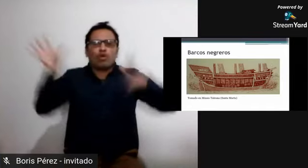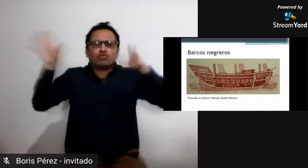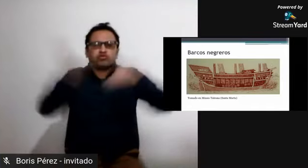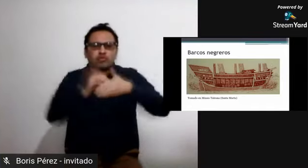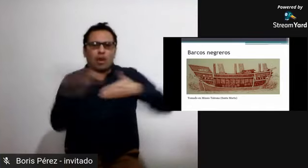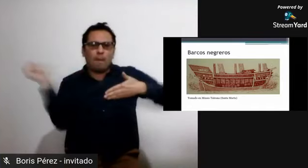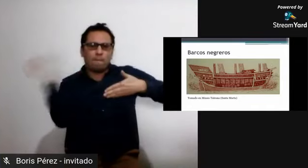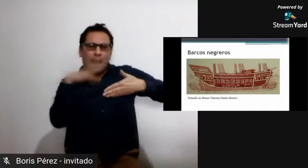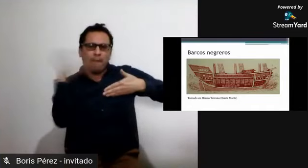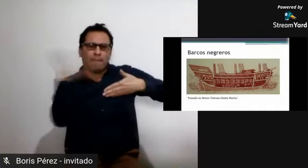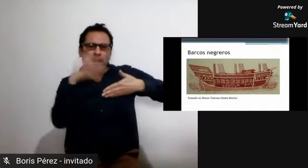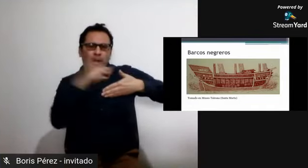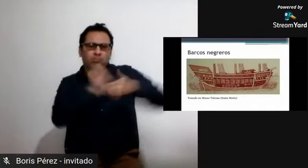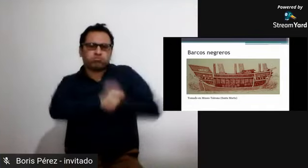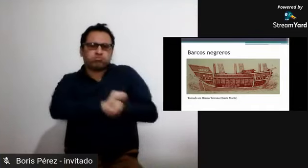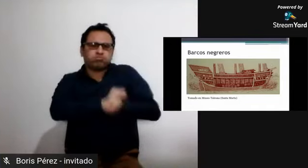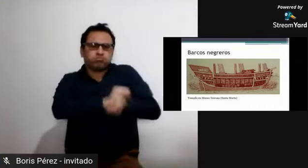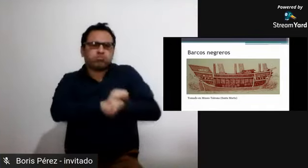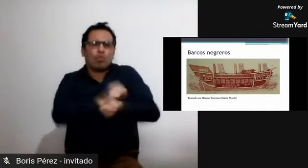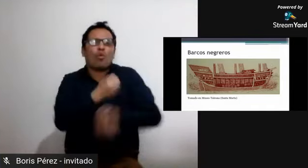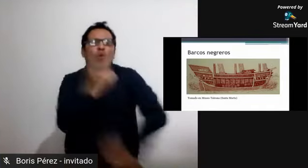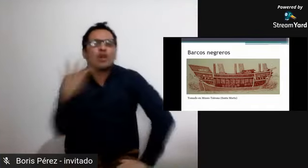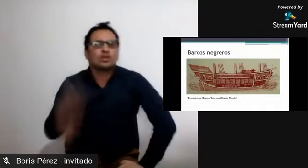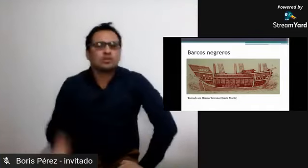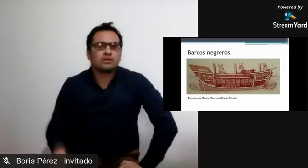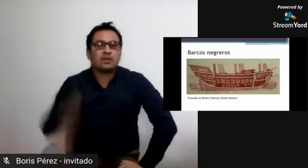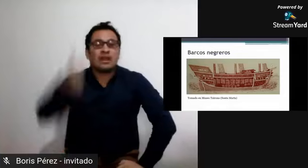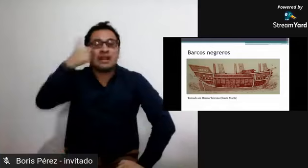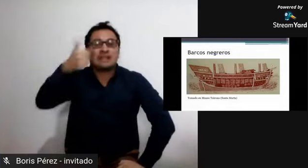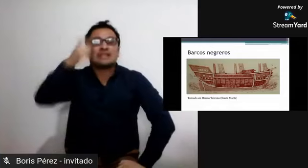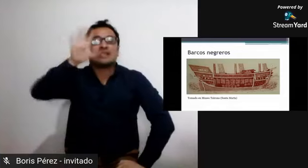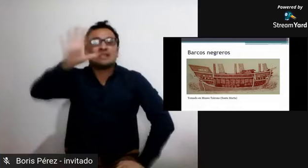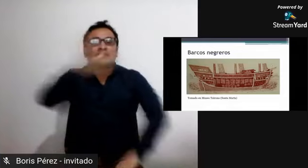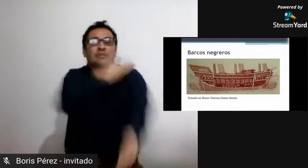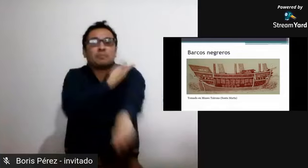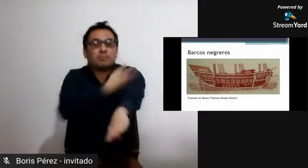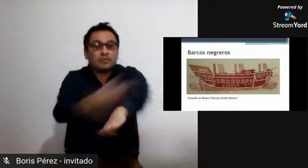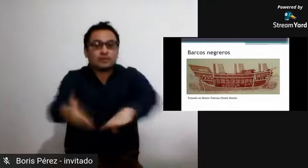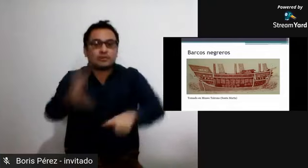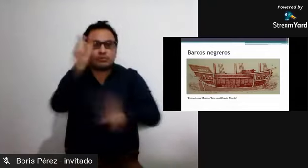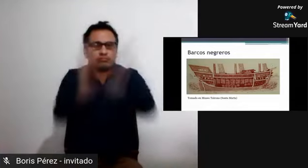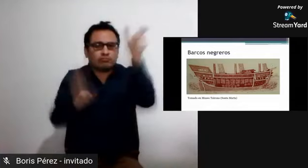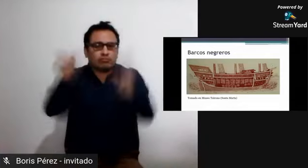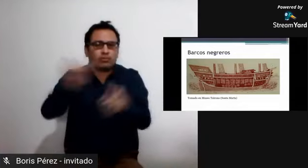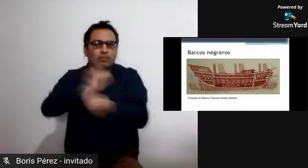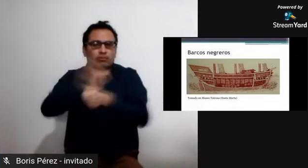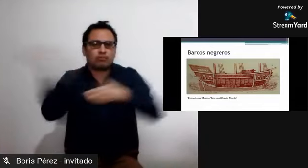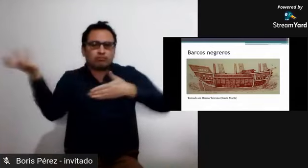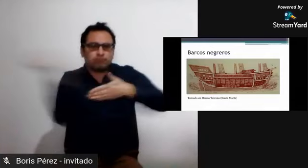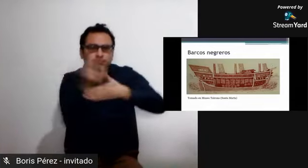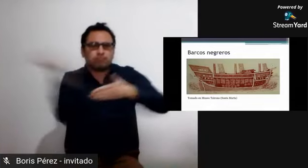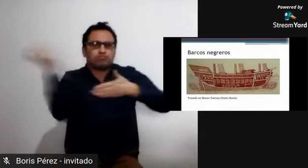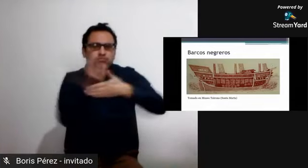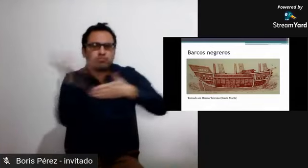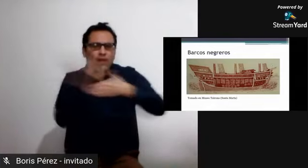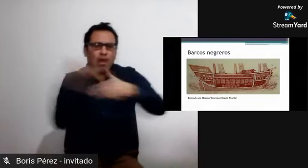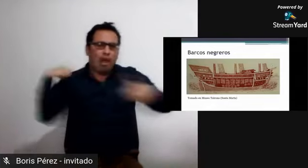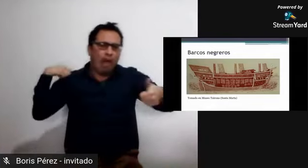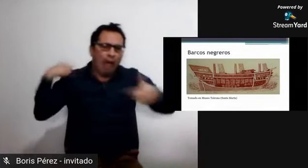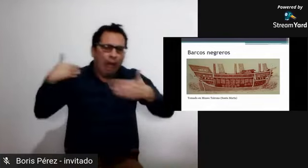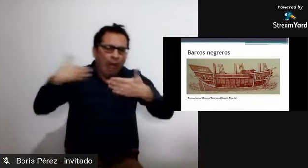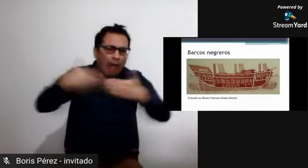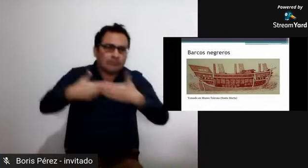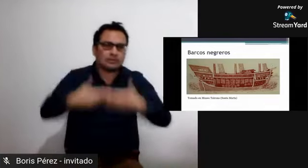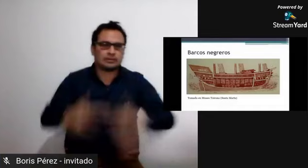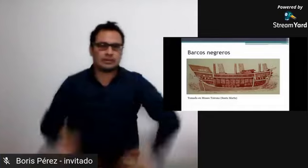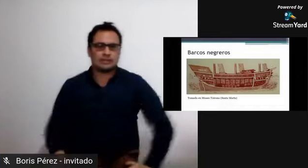desnutrición y durante todo ese tiempo en el que se traficaba con los esclavos se murieron más de 15